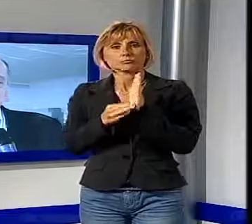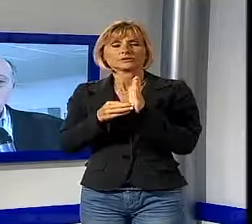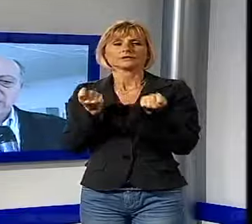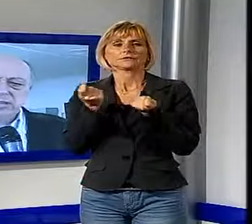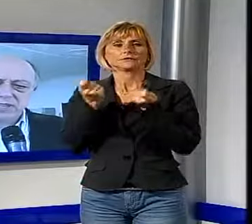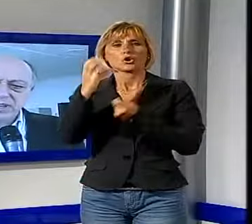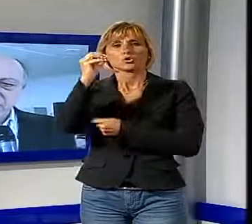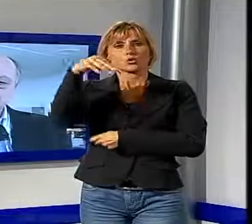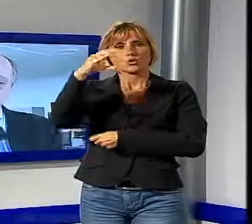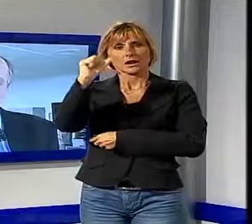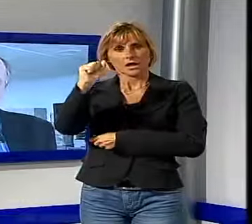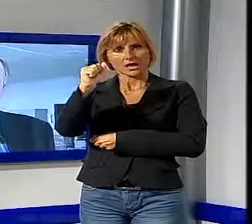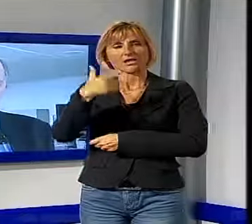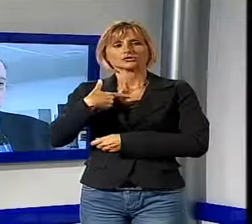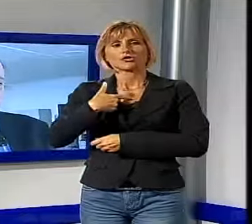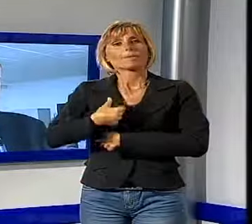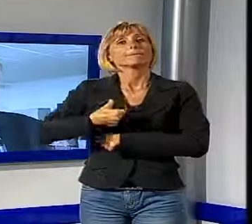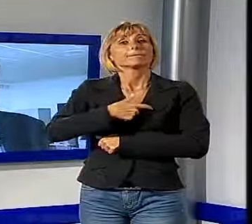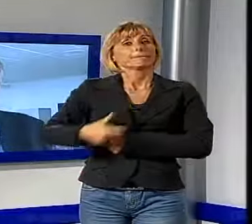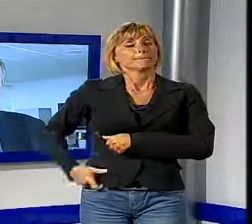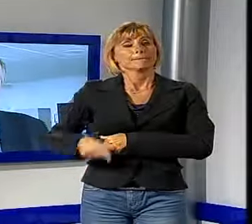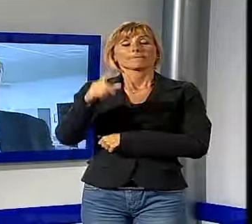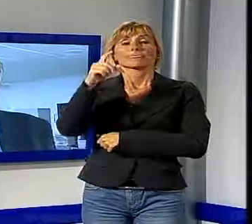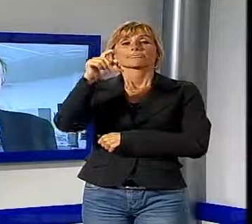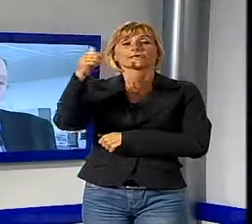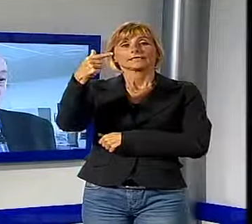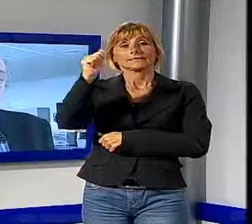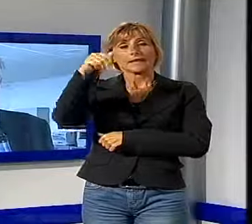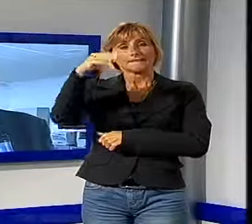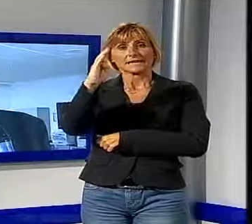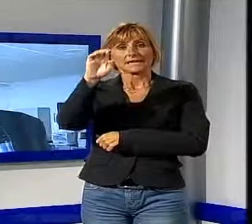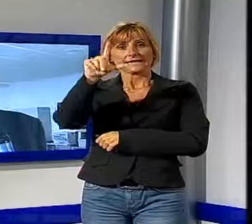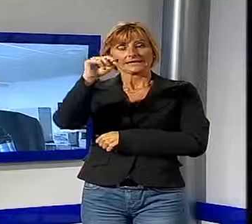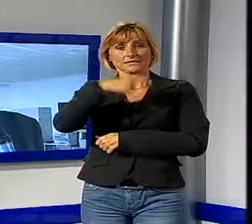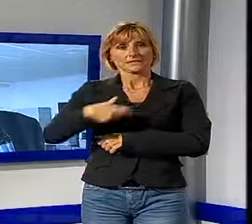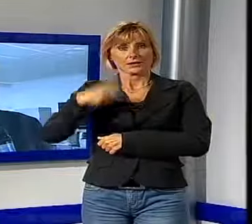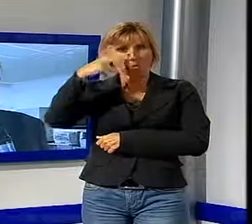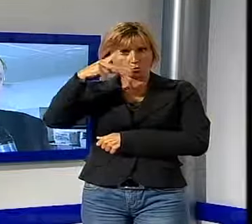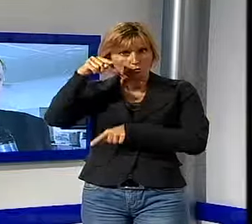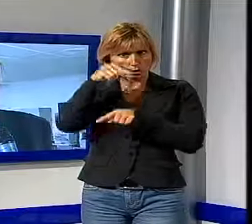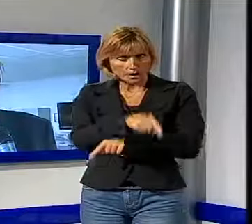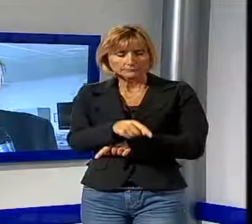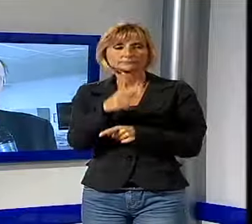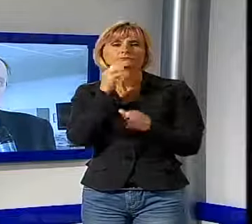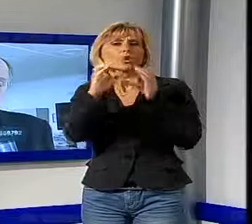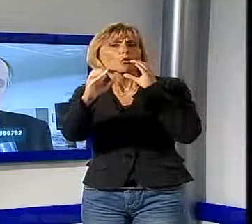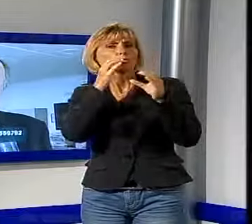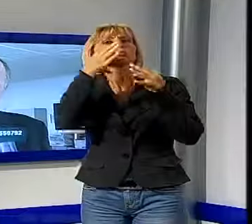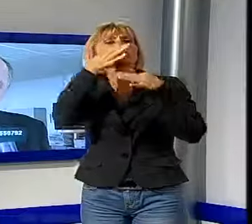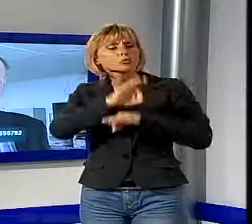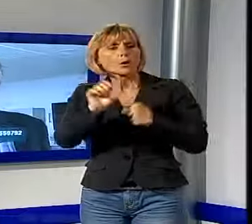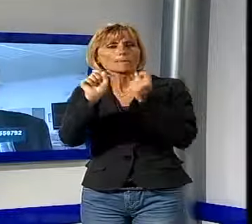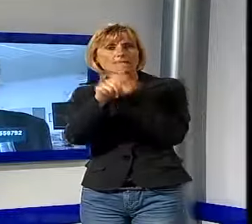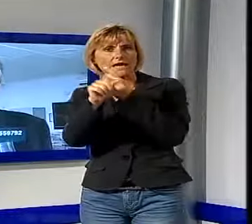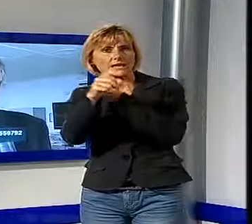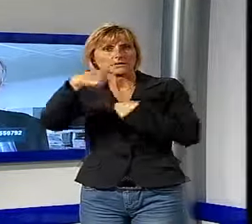Conca, regalerà subito Alessandro Tambellini, primo cittadino del Comune Capoluogo. Per comunicare con diretta Sindaco è possibile inviare una